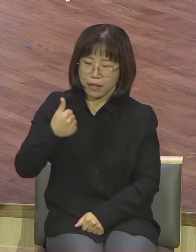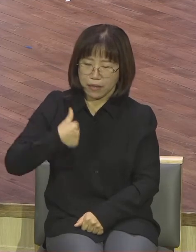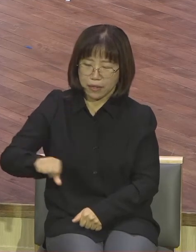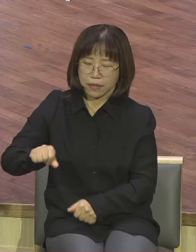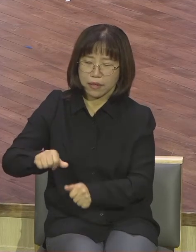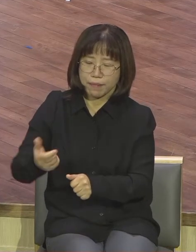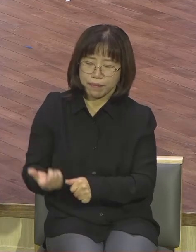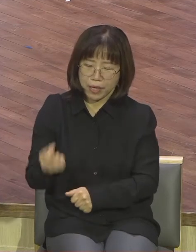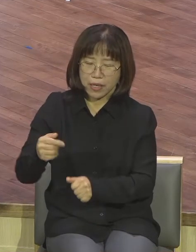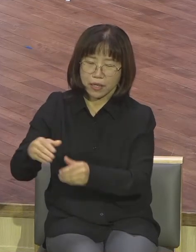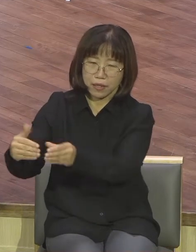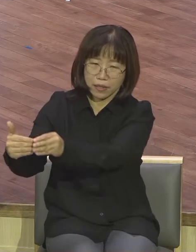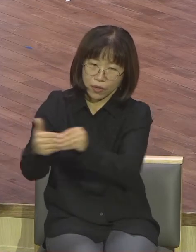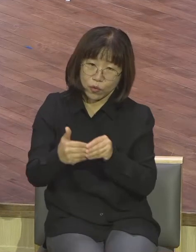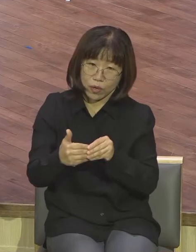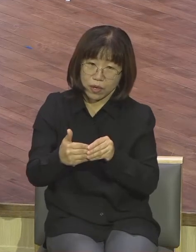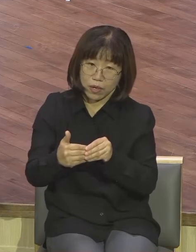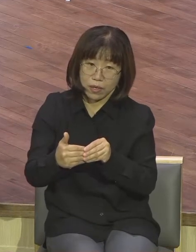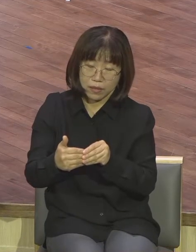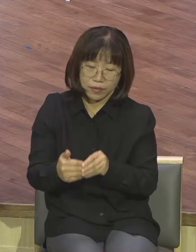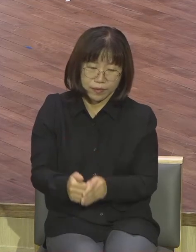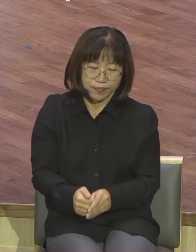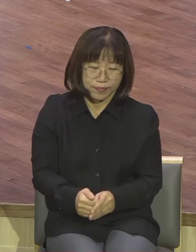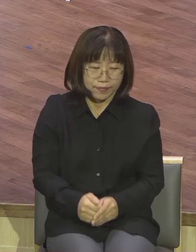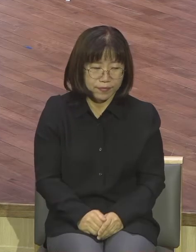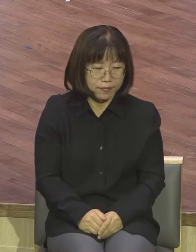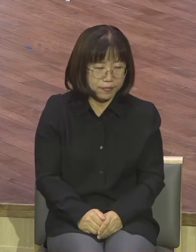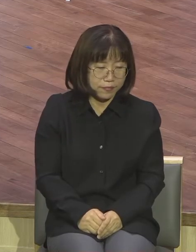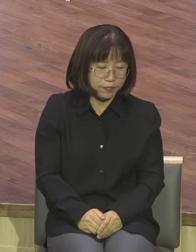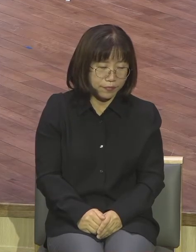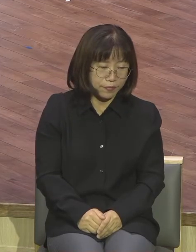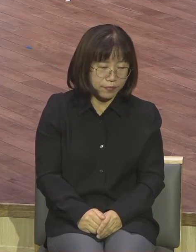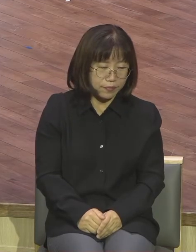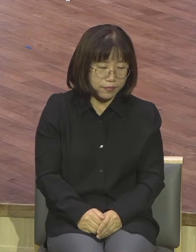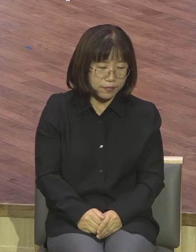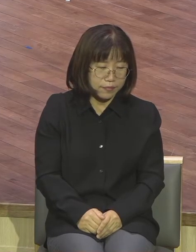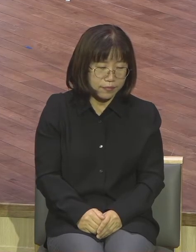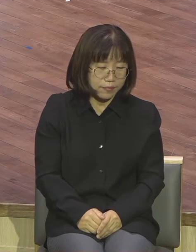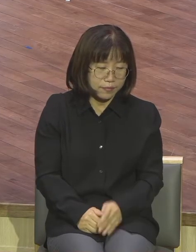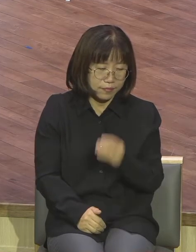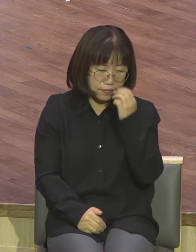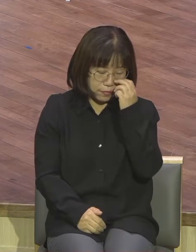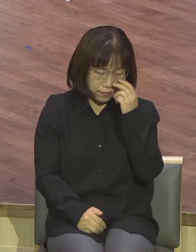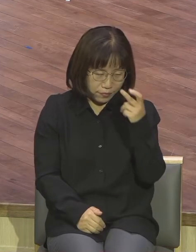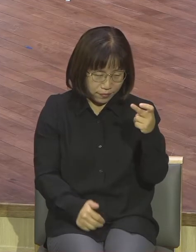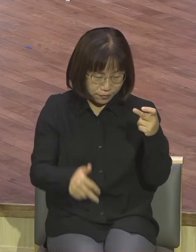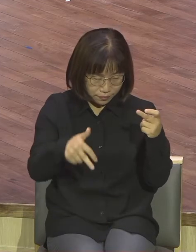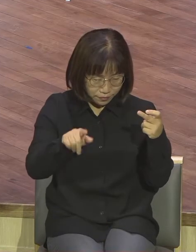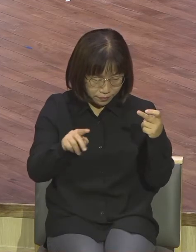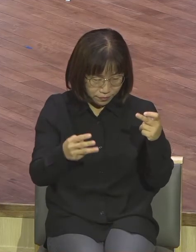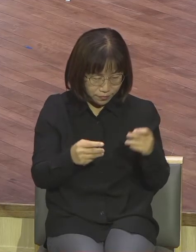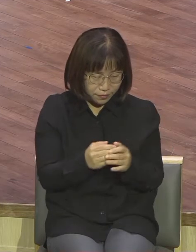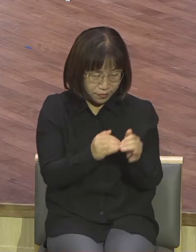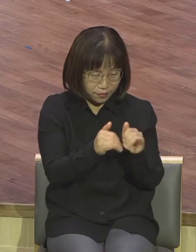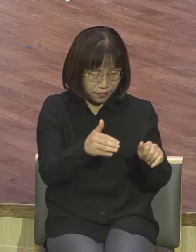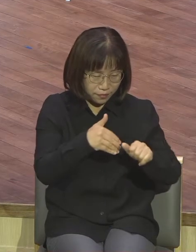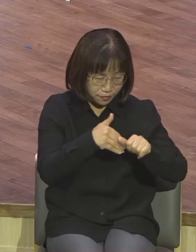12절입니다 이에 사람을 보내어 그를 데려오며